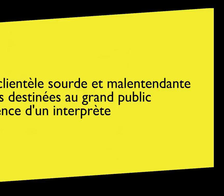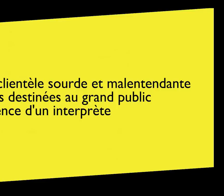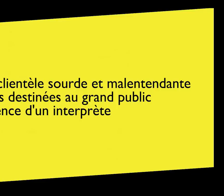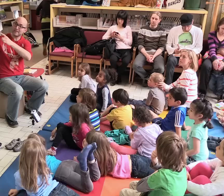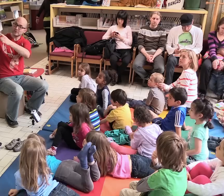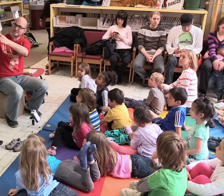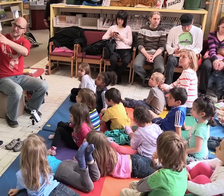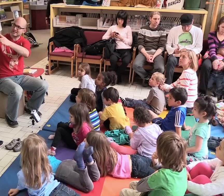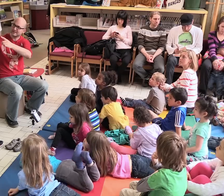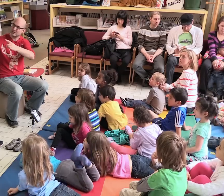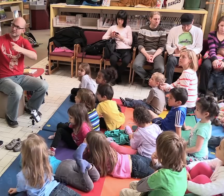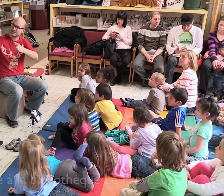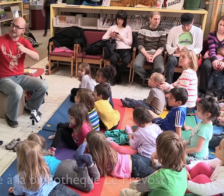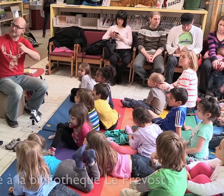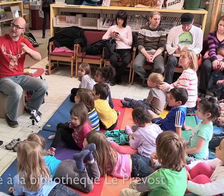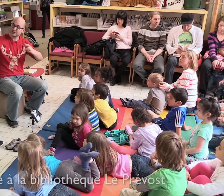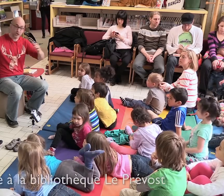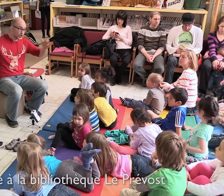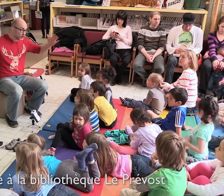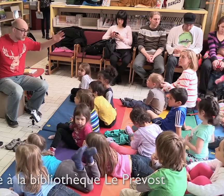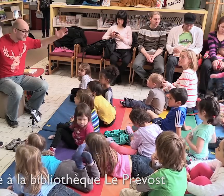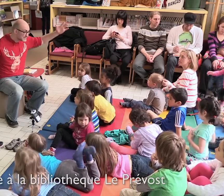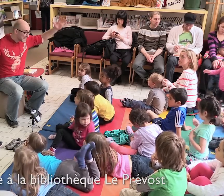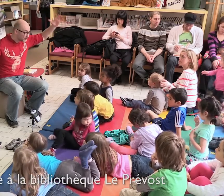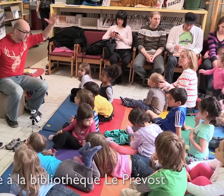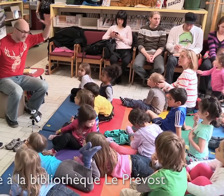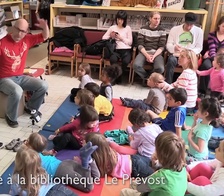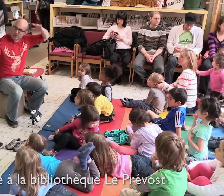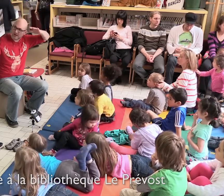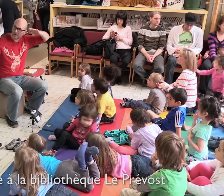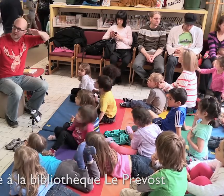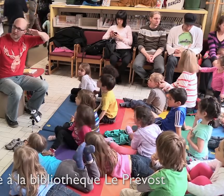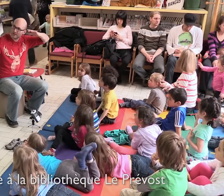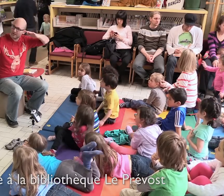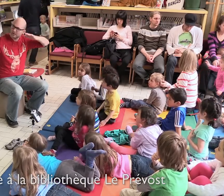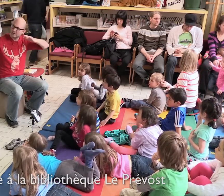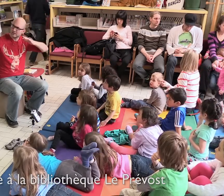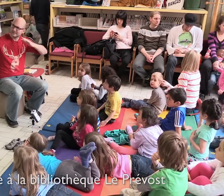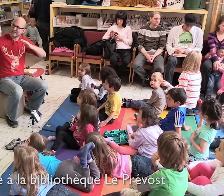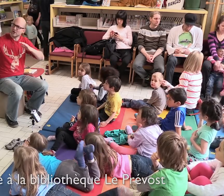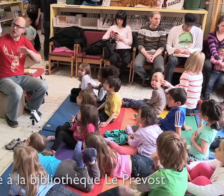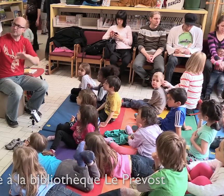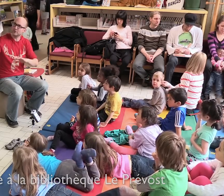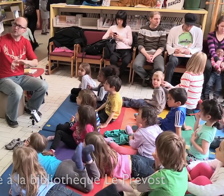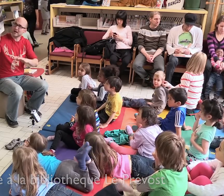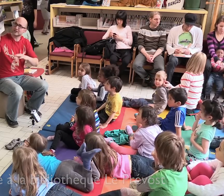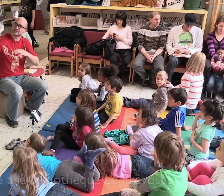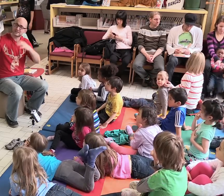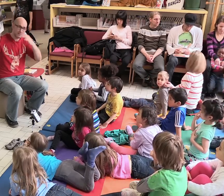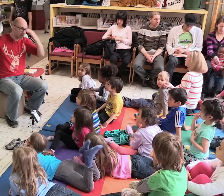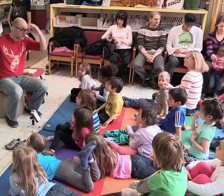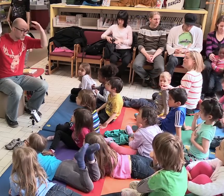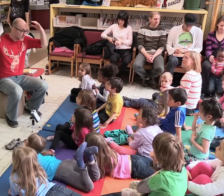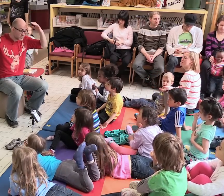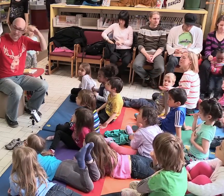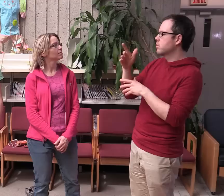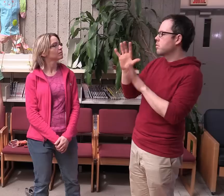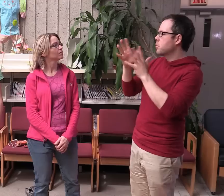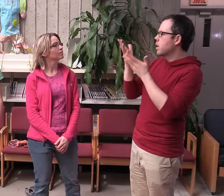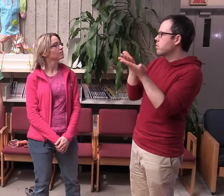À peine utile quitté le rivage que le ciel devient noir. D'énormes nuages s'amoncent dans le ciel. Comment vous